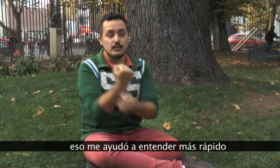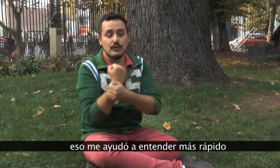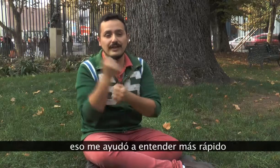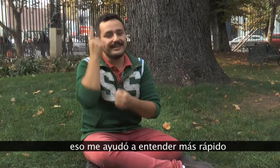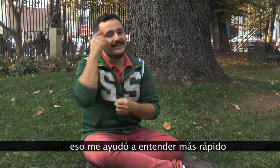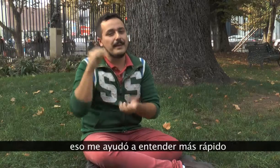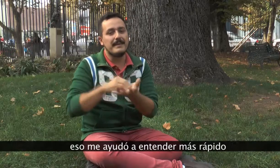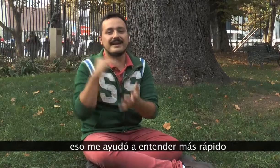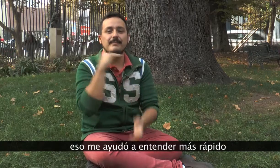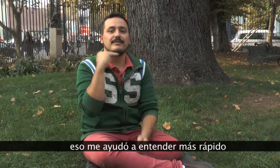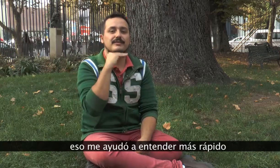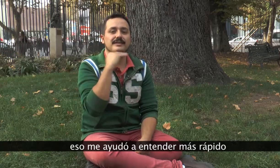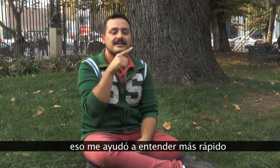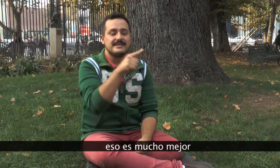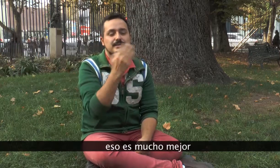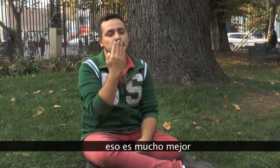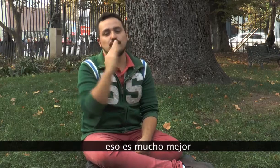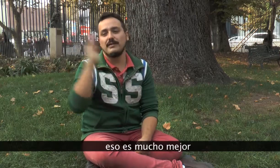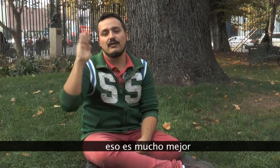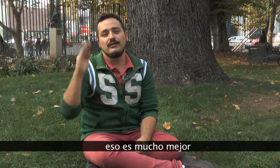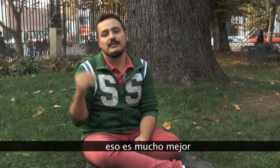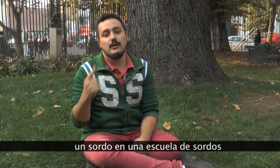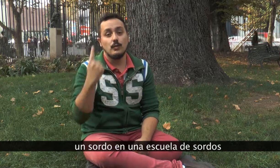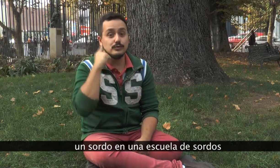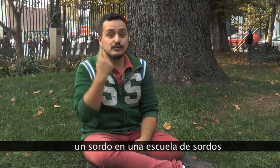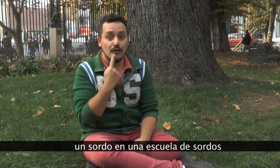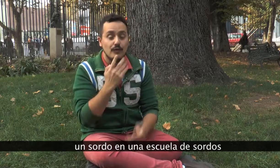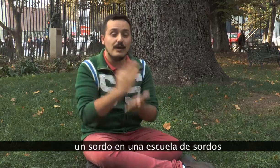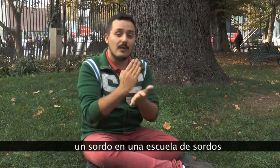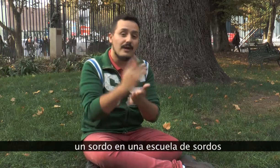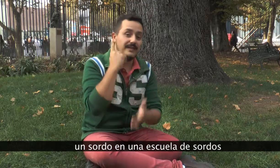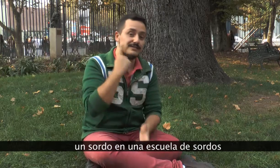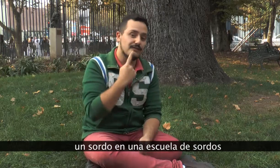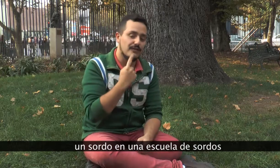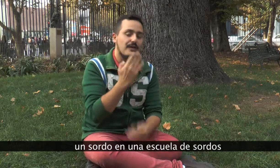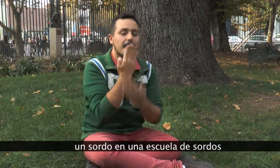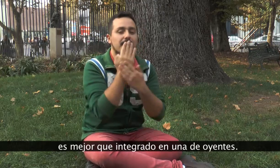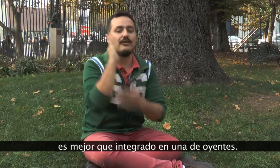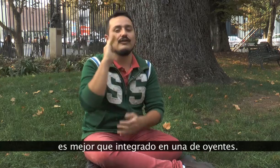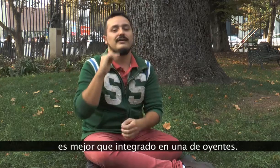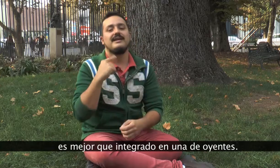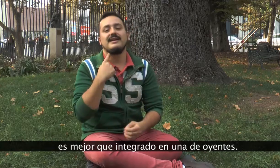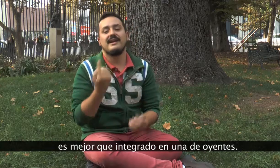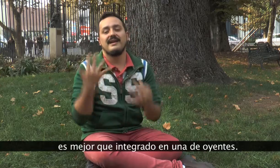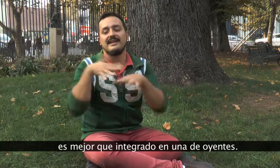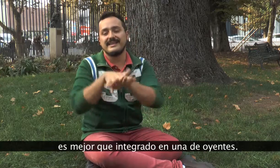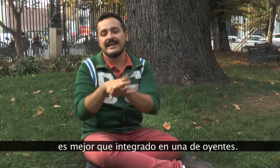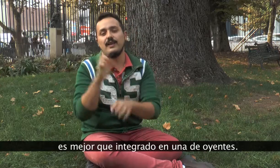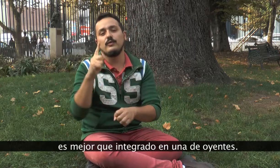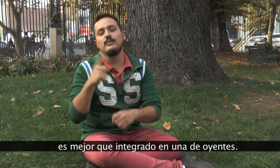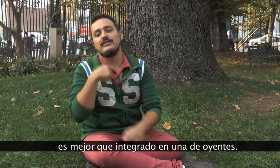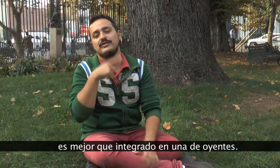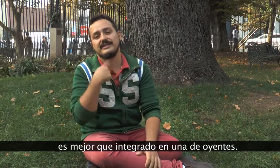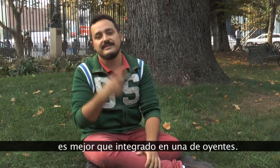ayudó a entender más rápido y es mucho mejor. Un sordo en una escuela de sordos es mejor que integrado en una de oyentes.